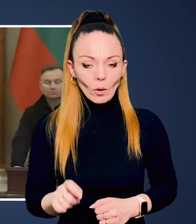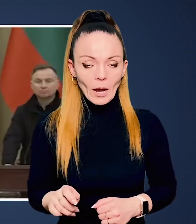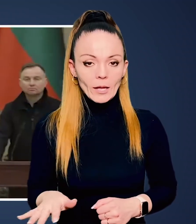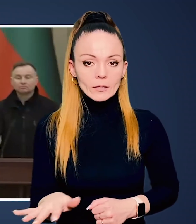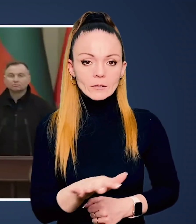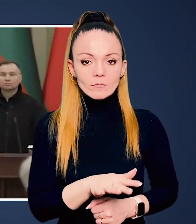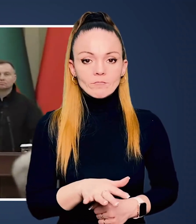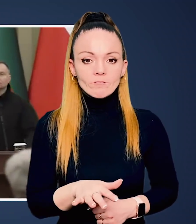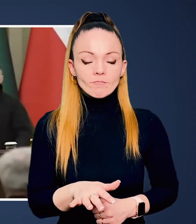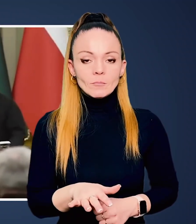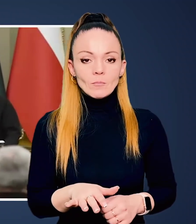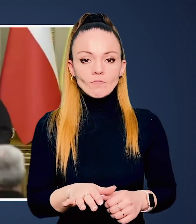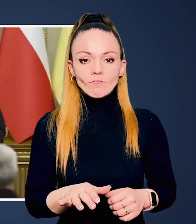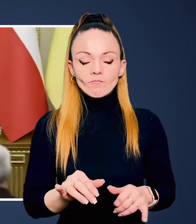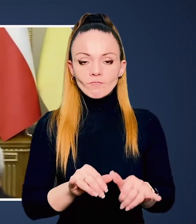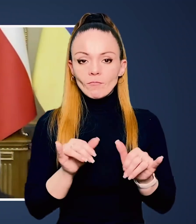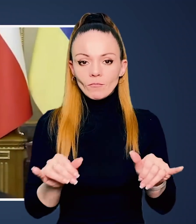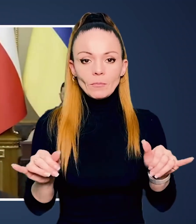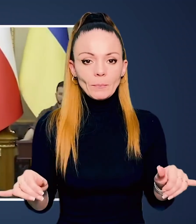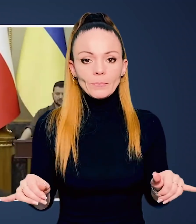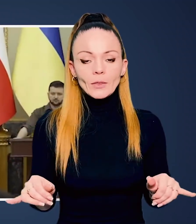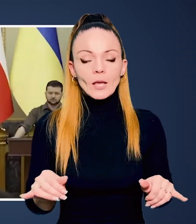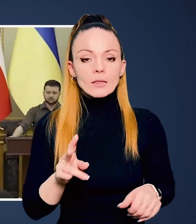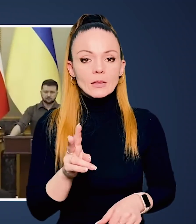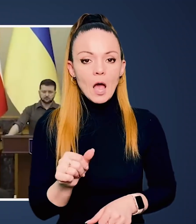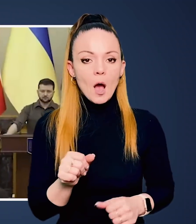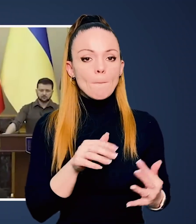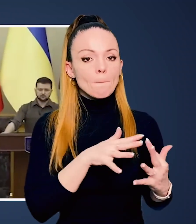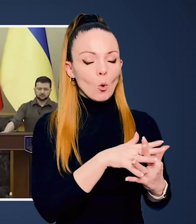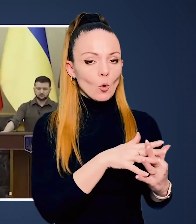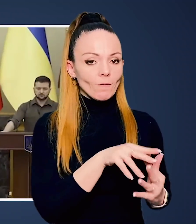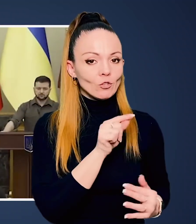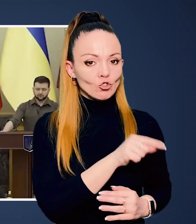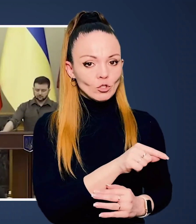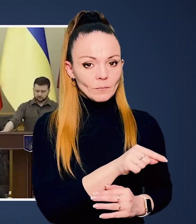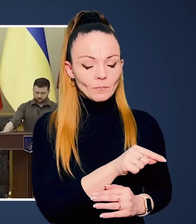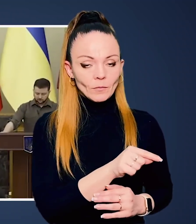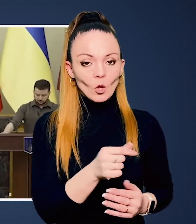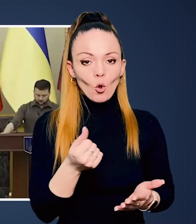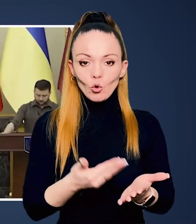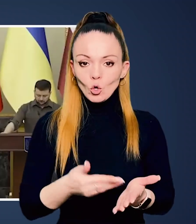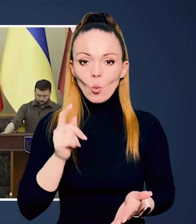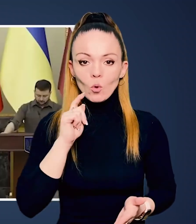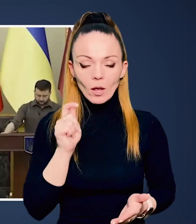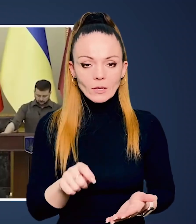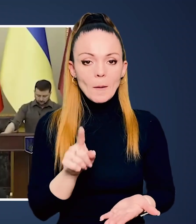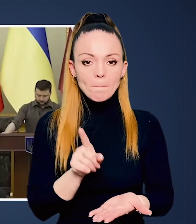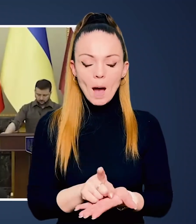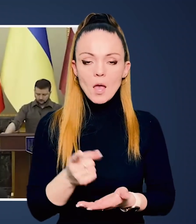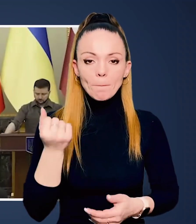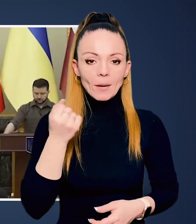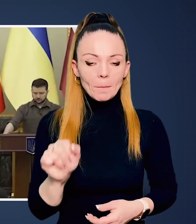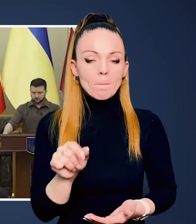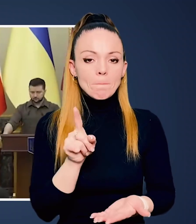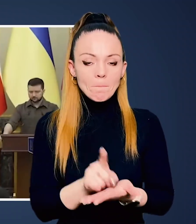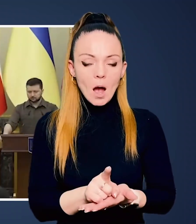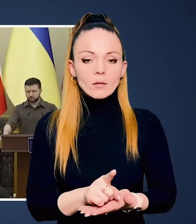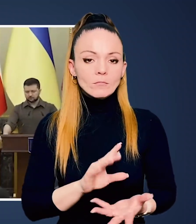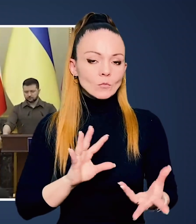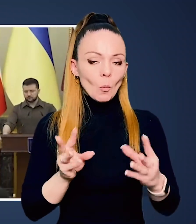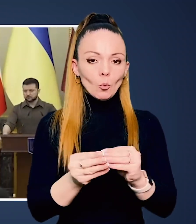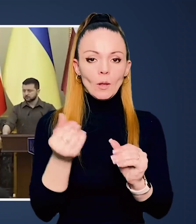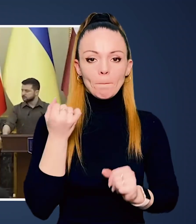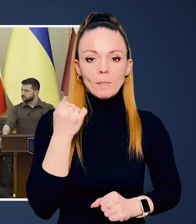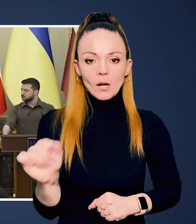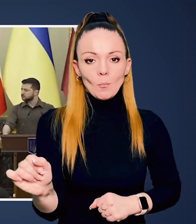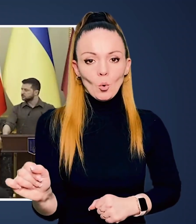Але майбутнє України розв'язуються на бойовищі. Отже, Україна має